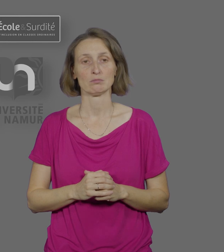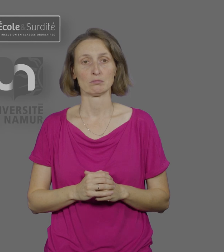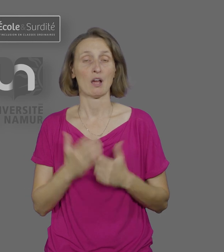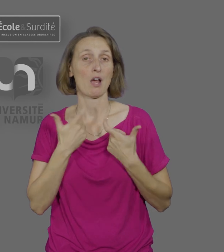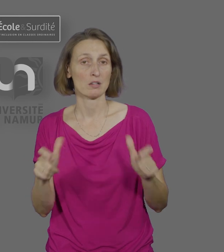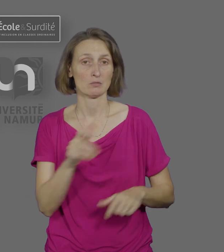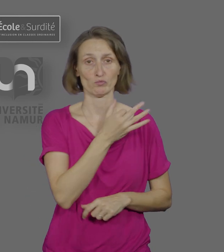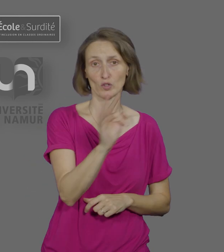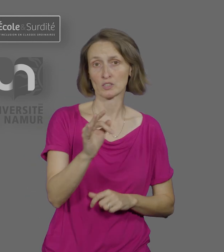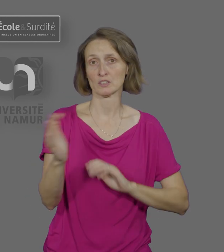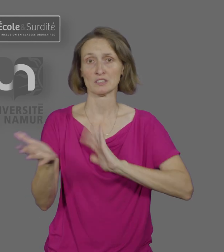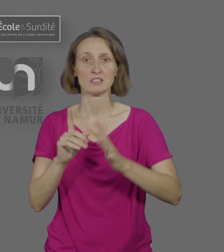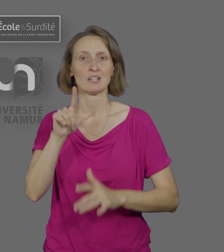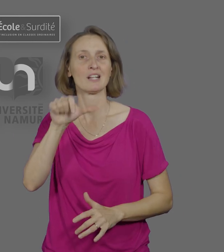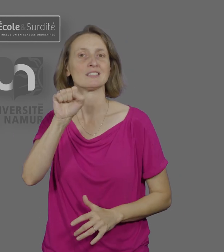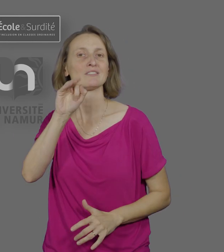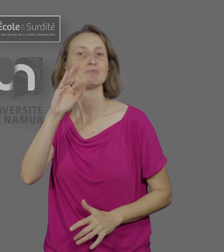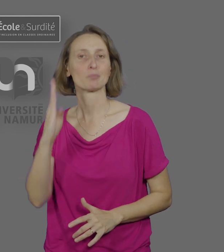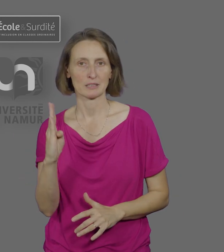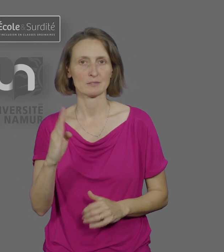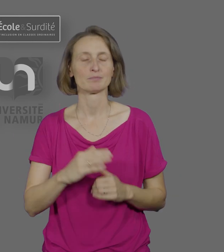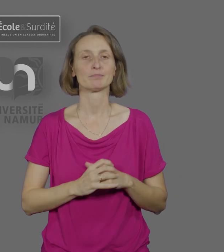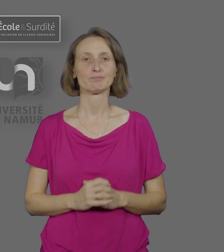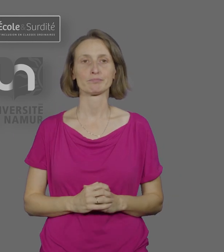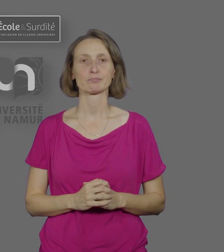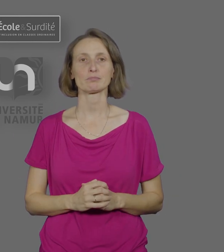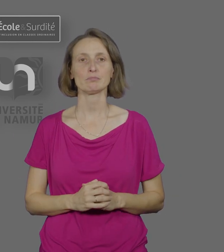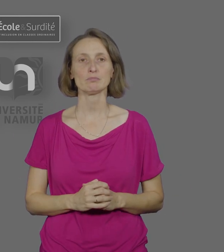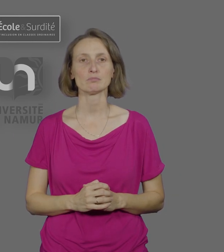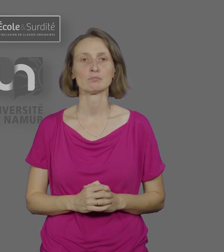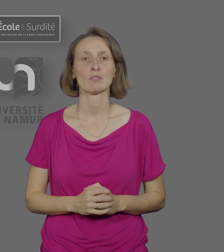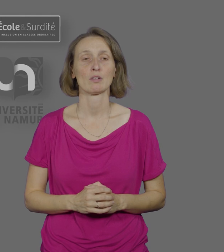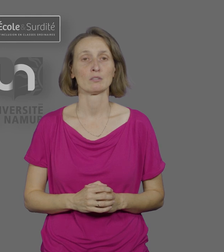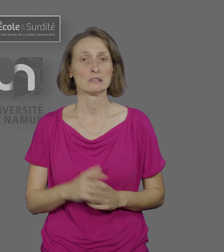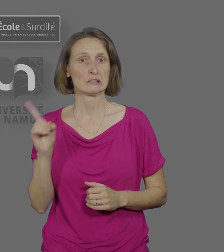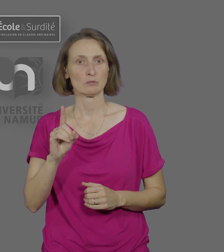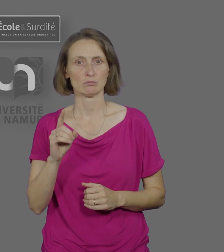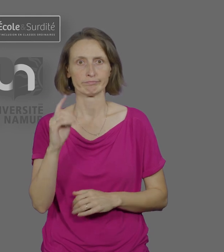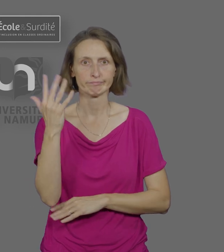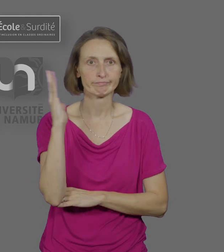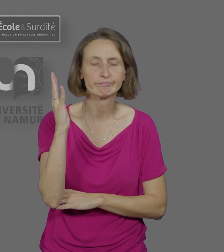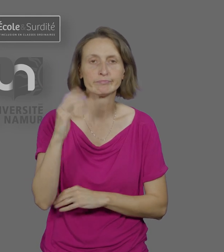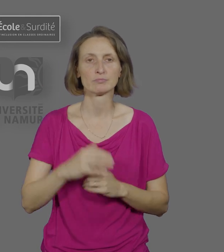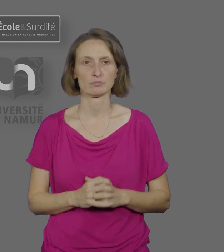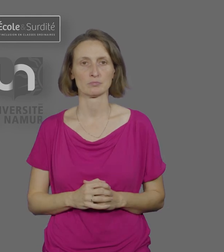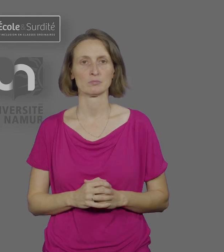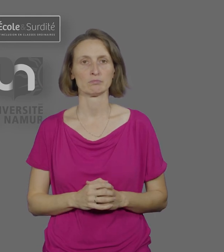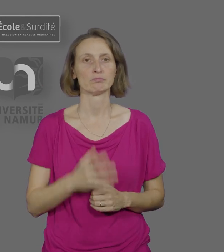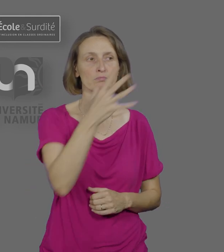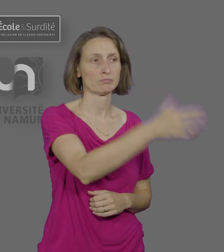français et la langue des signes de Belgique francophone. Les différentes interventions mettront en dialogue le